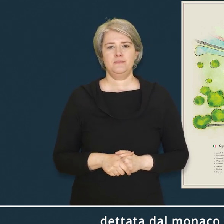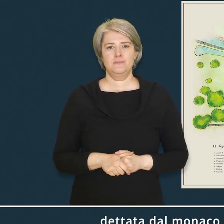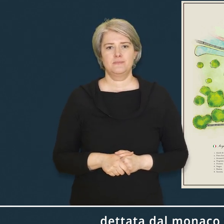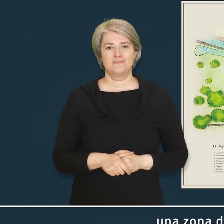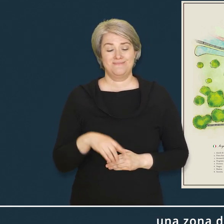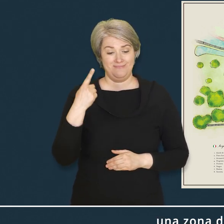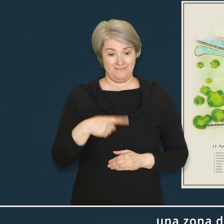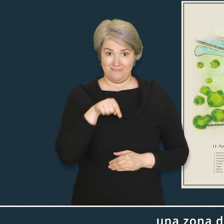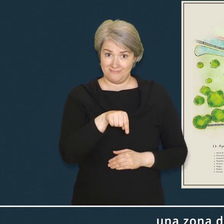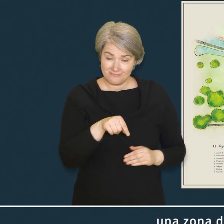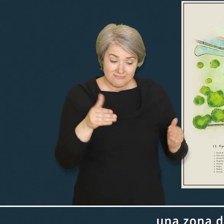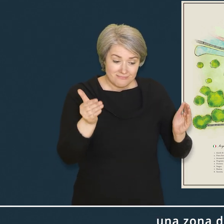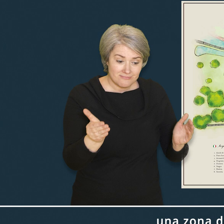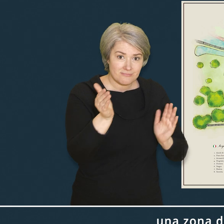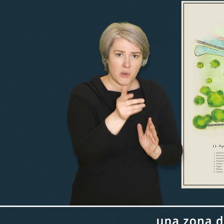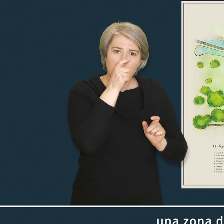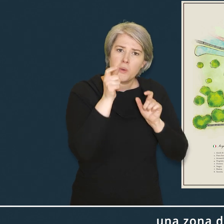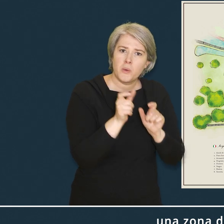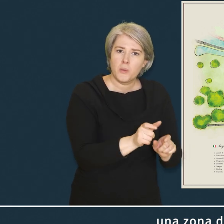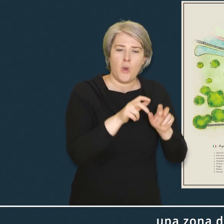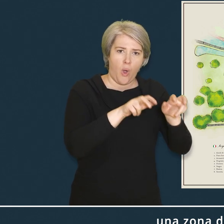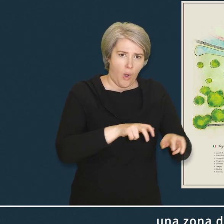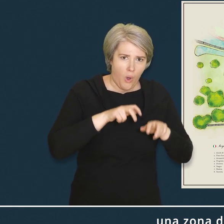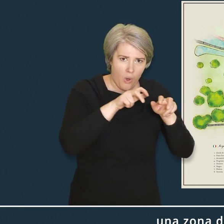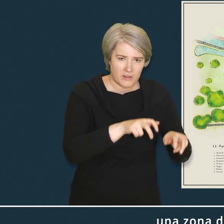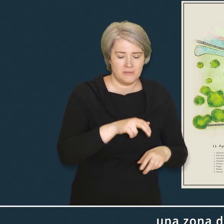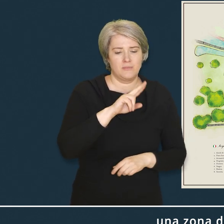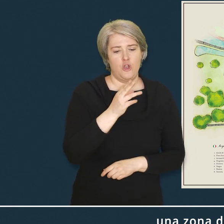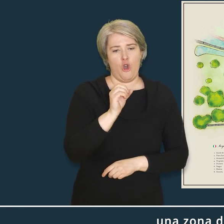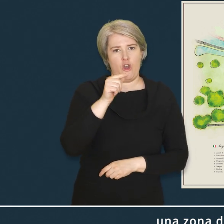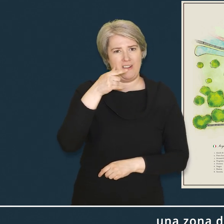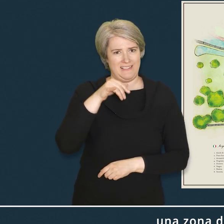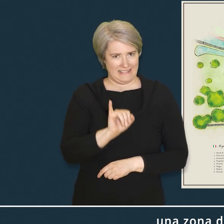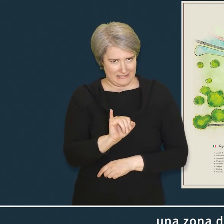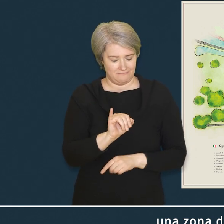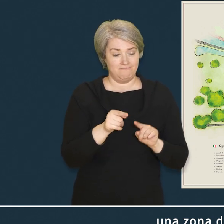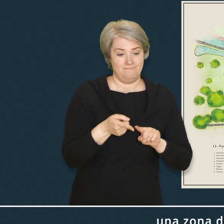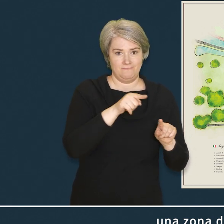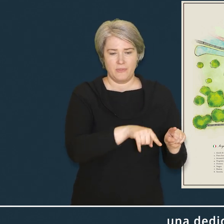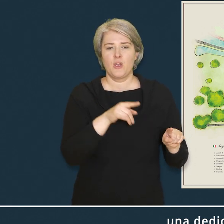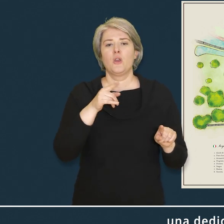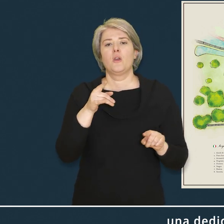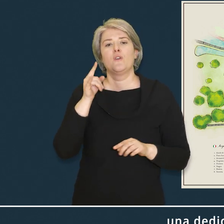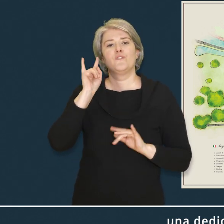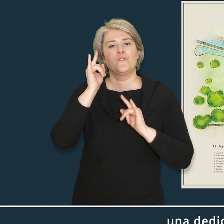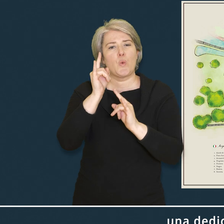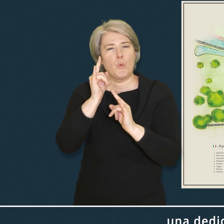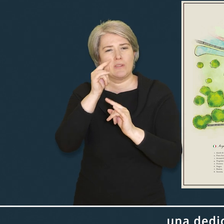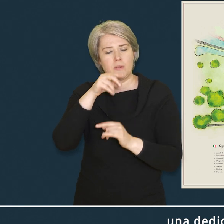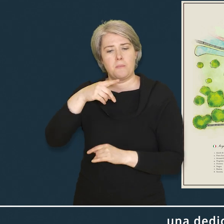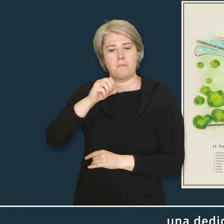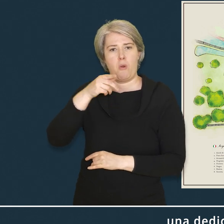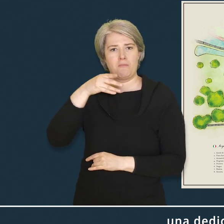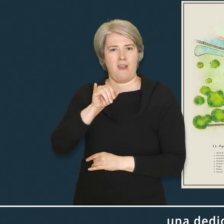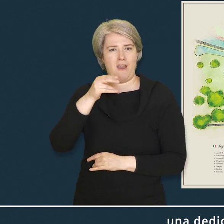Una zona dedicata agli orti, orti Una dedicata ai